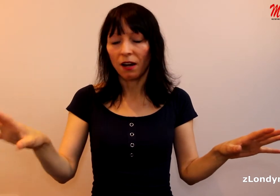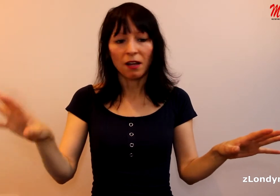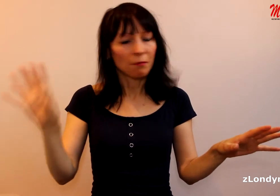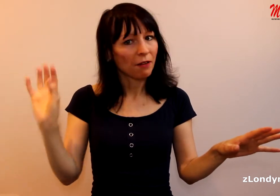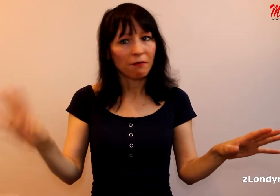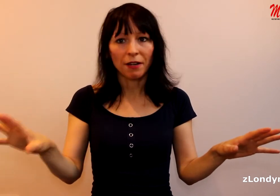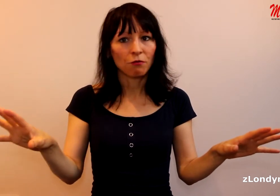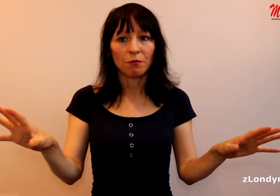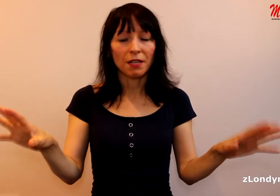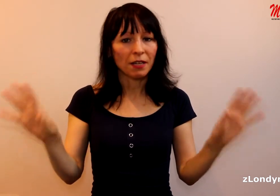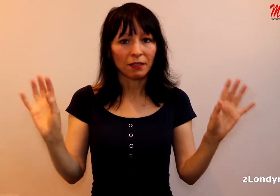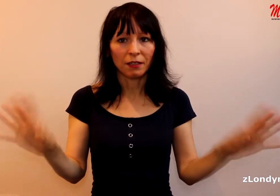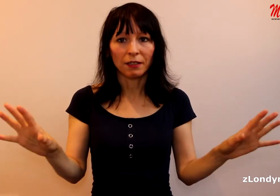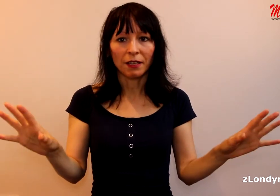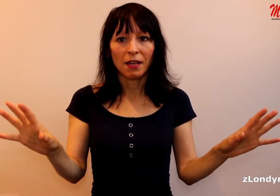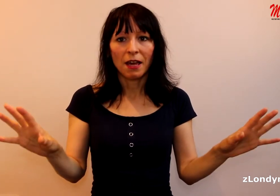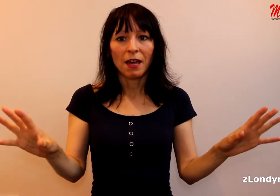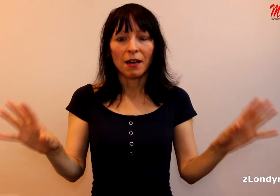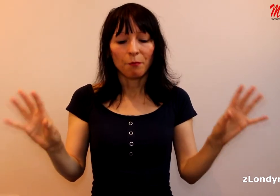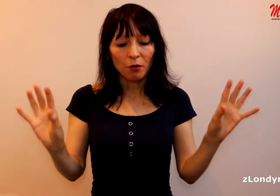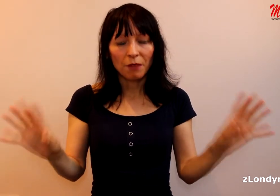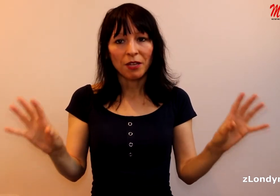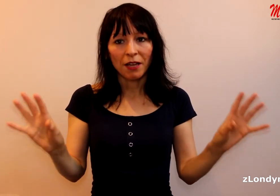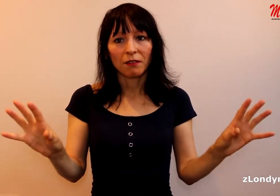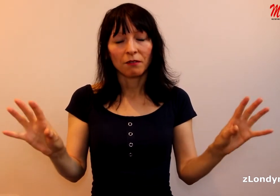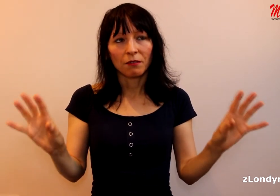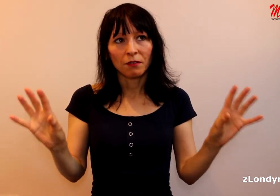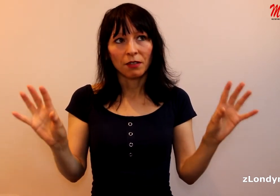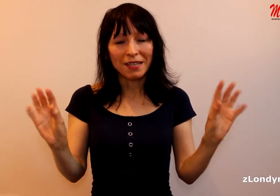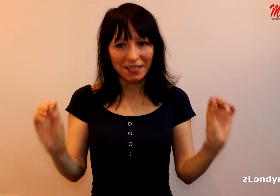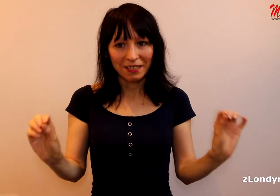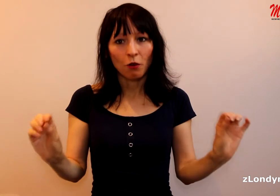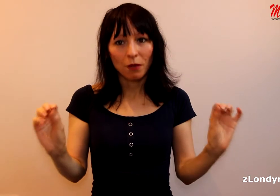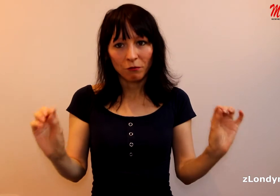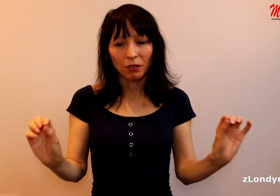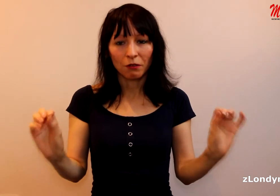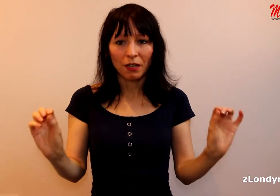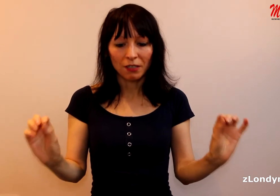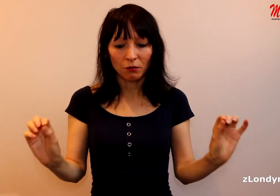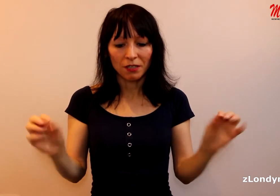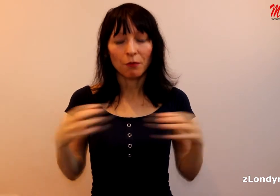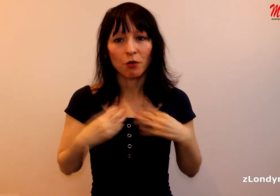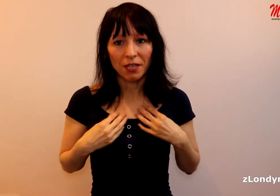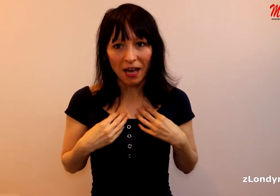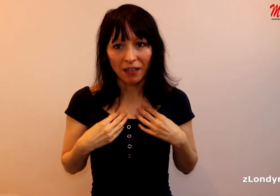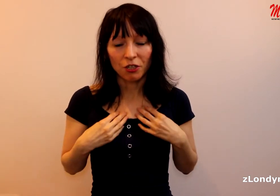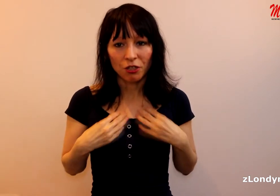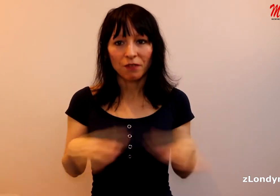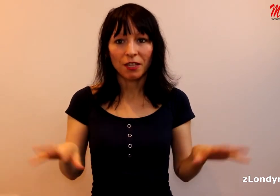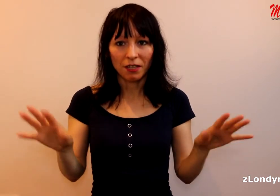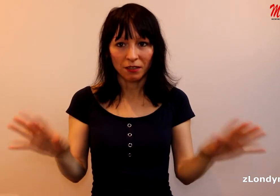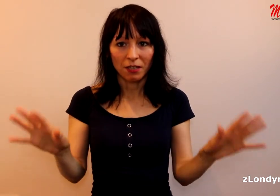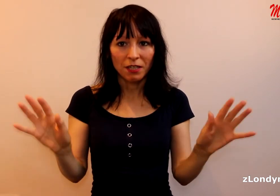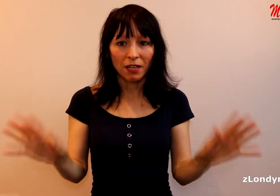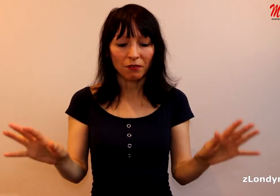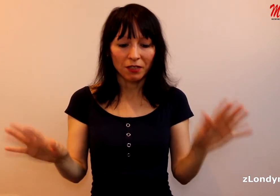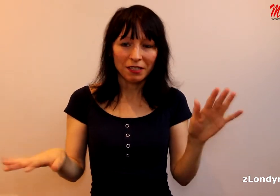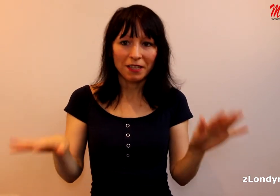Alarm, referendum, denník a tyhlety. Podle mě je dneska opravdu taková situace. Nebo já, když chci vědět, jak vlastně